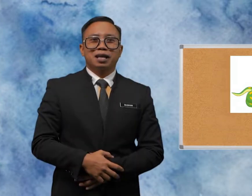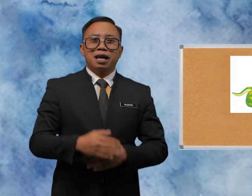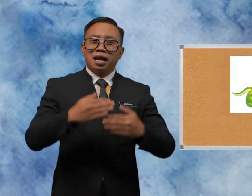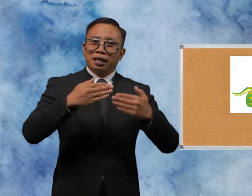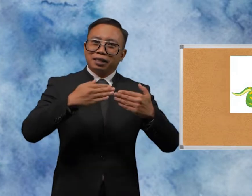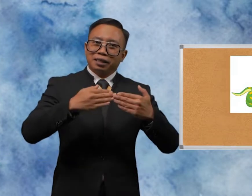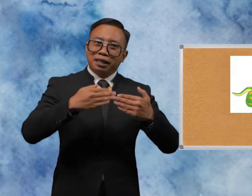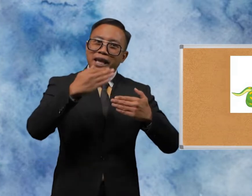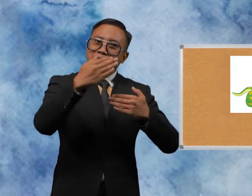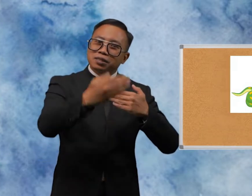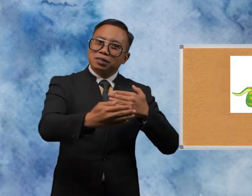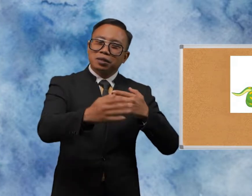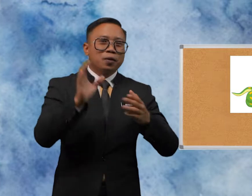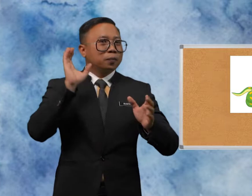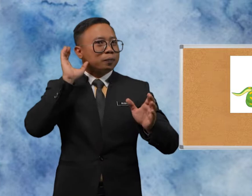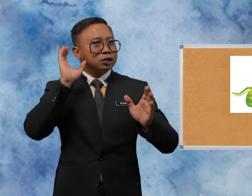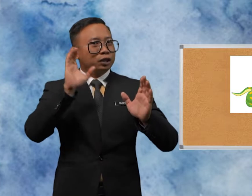Next Picture